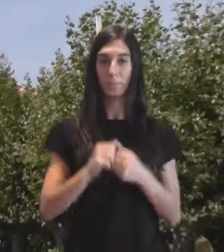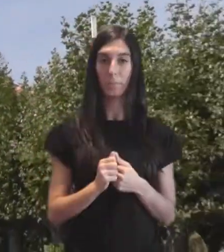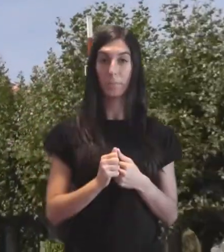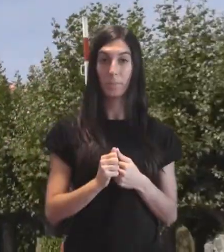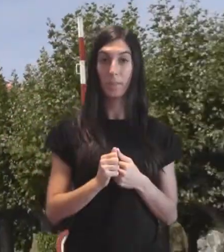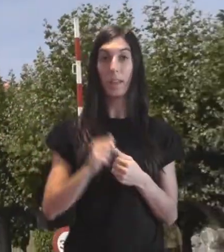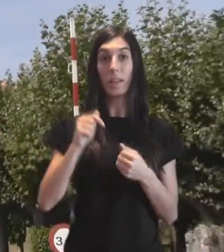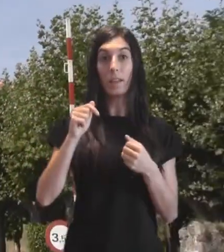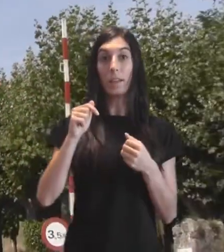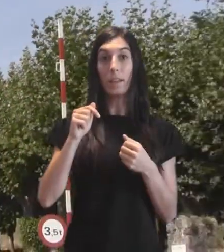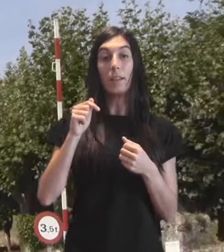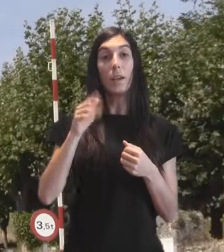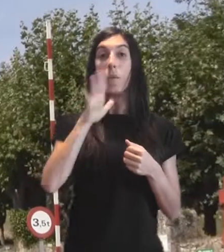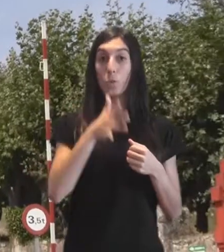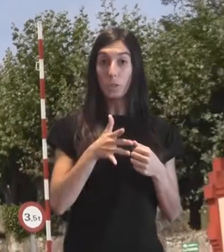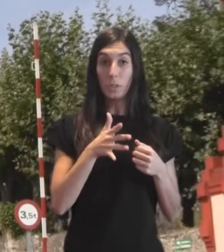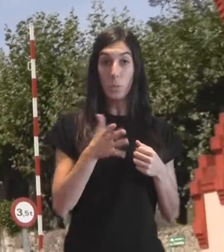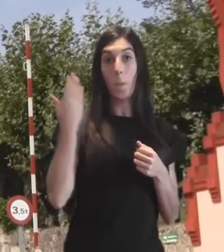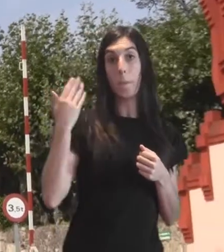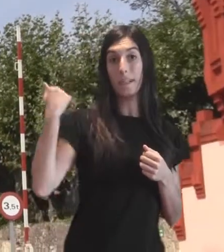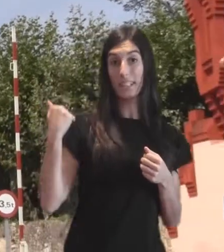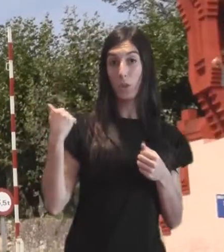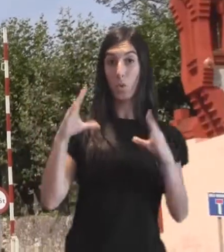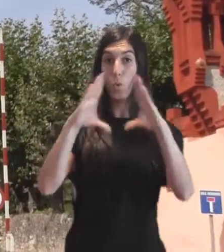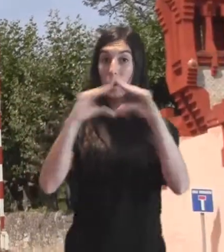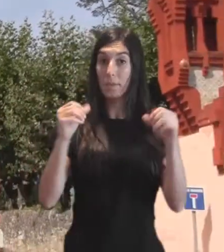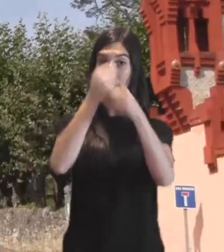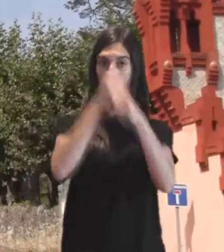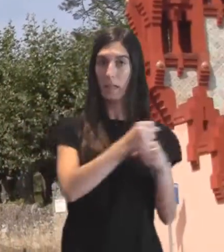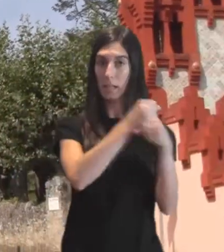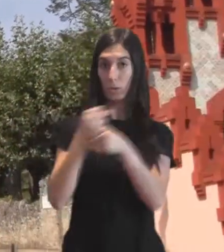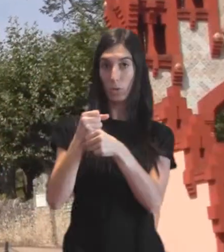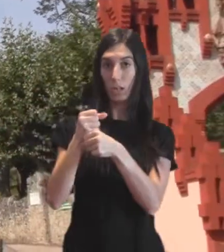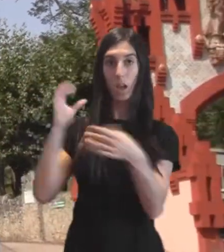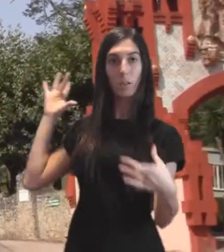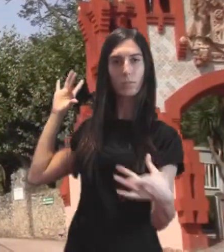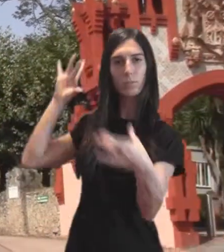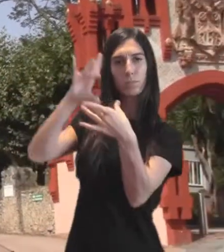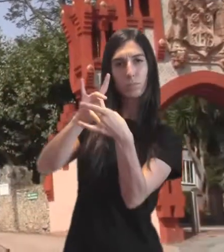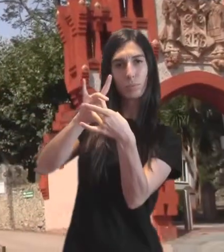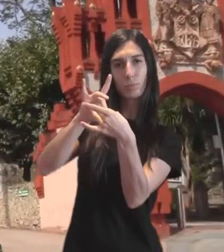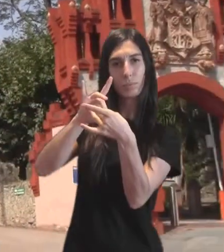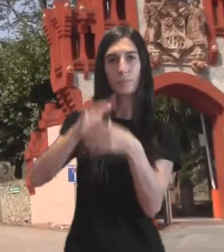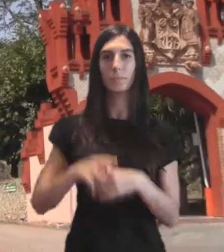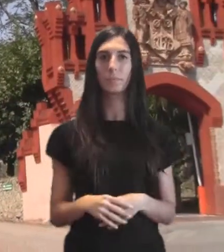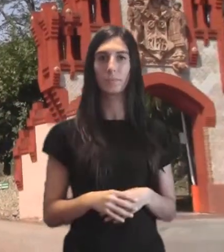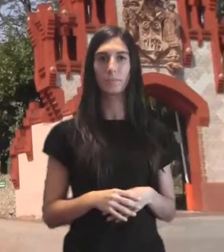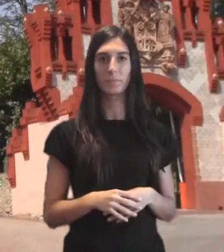en clara alusión a los orígenes y devenir histórico de lo que fue el Seminario Mayor.